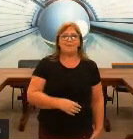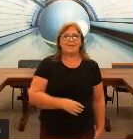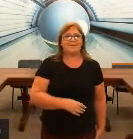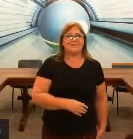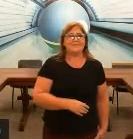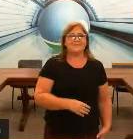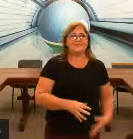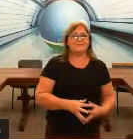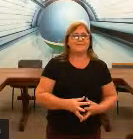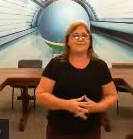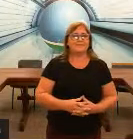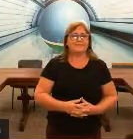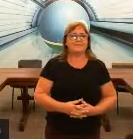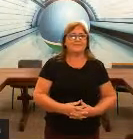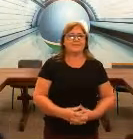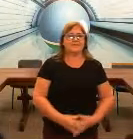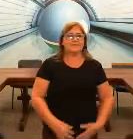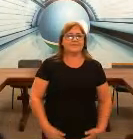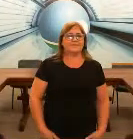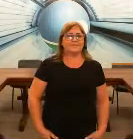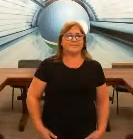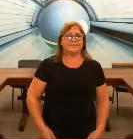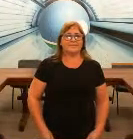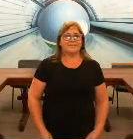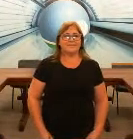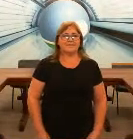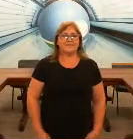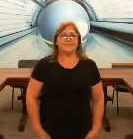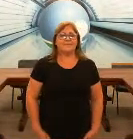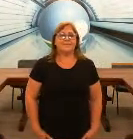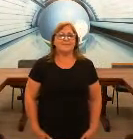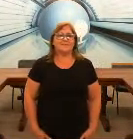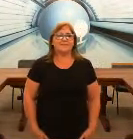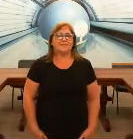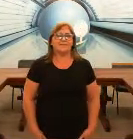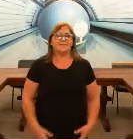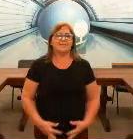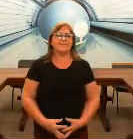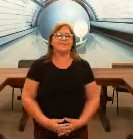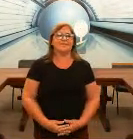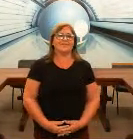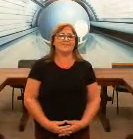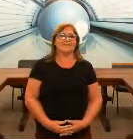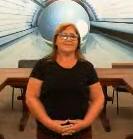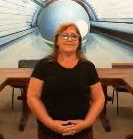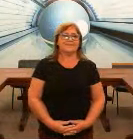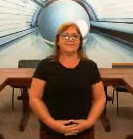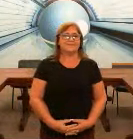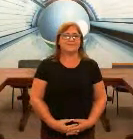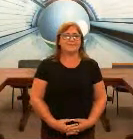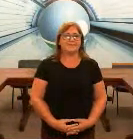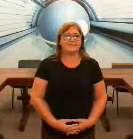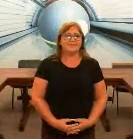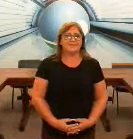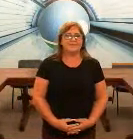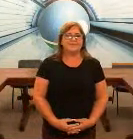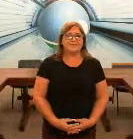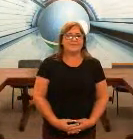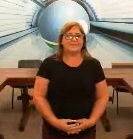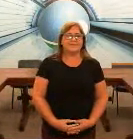Wilson, só um momentinho eu gostaria de esclarecer aqui uma dúvida que as pessoas estão perguntando pessoal para quem é nosso